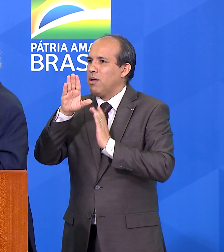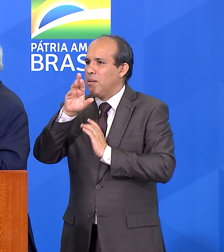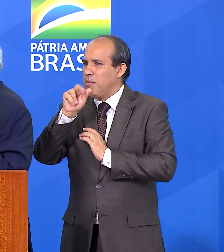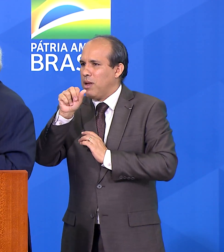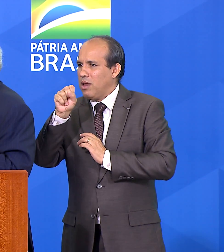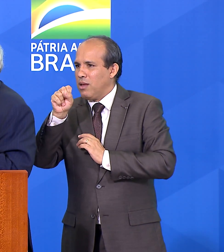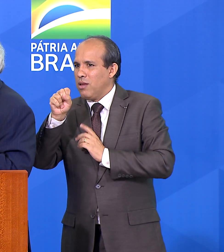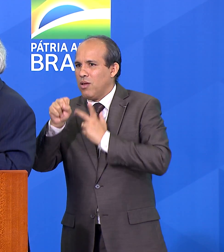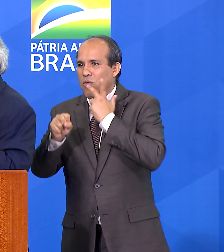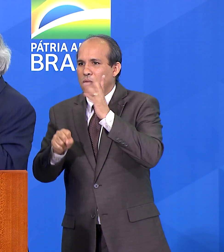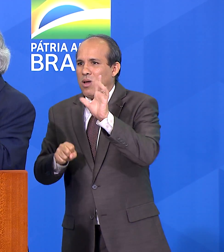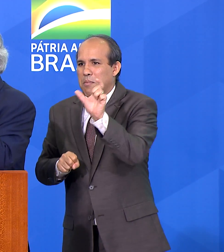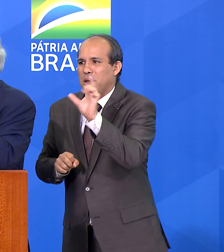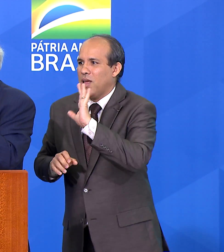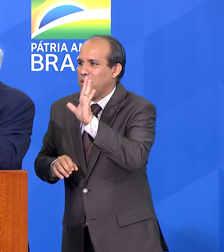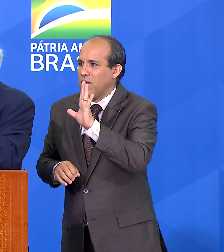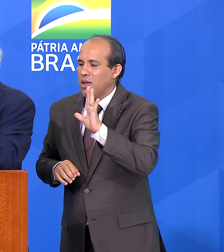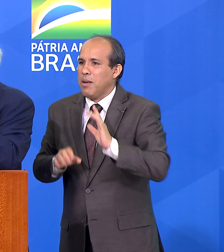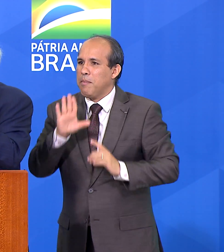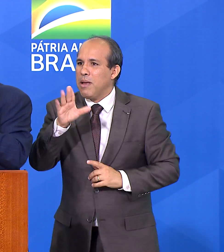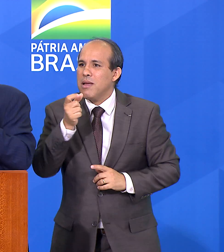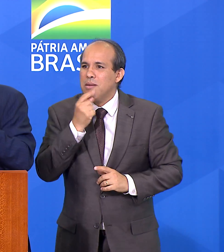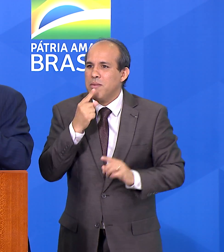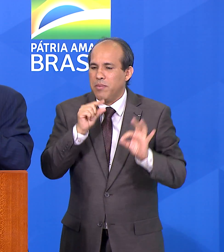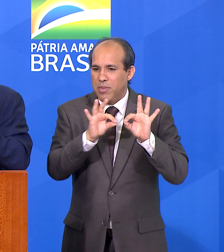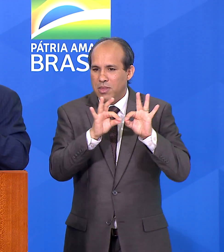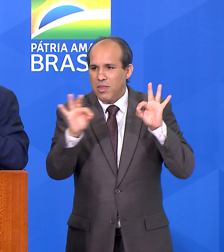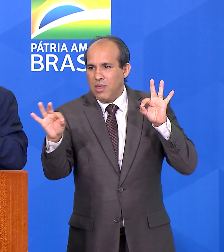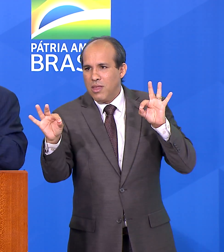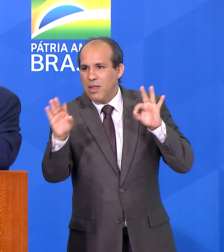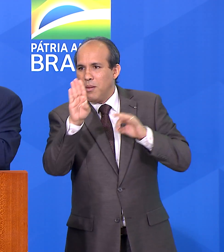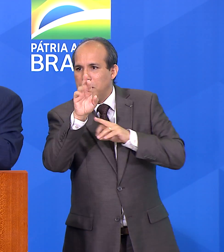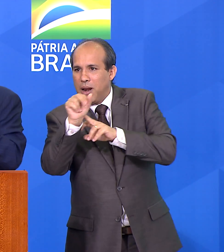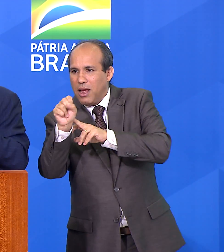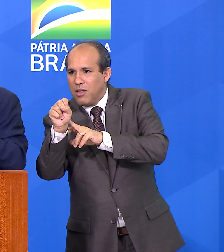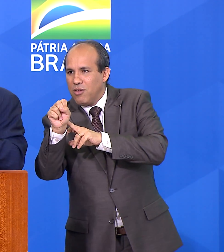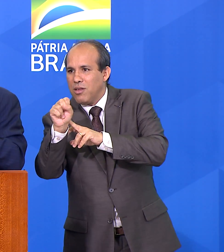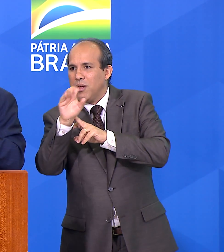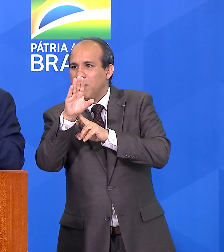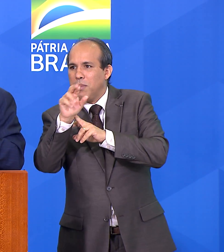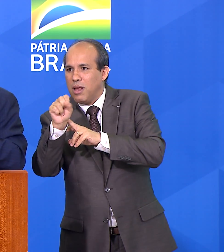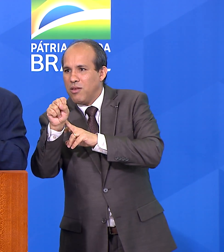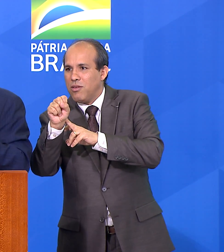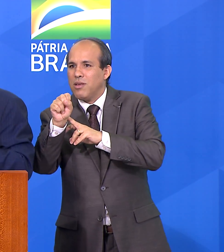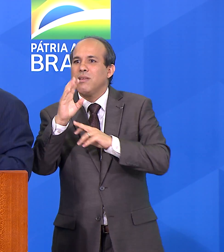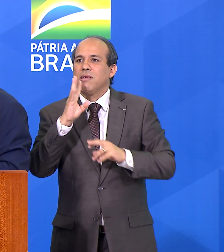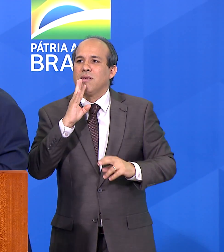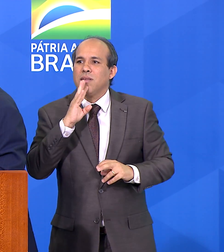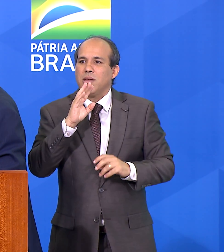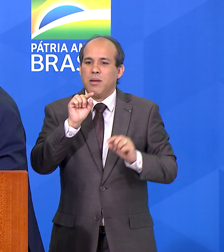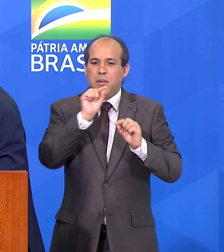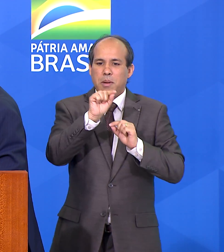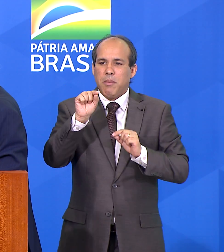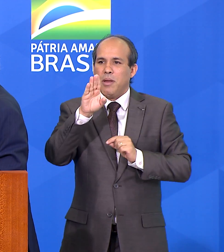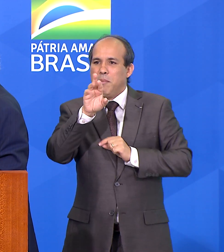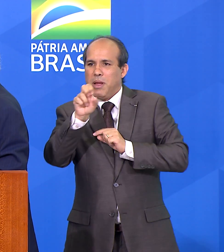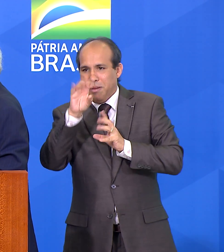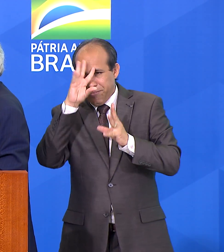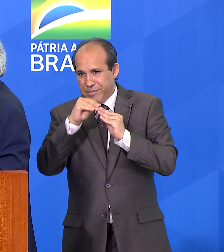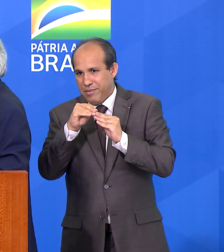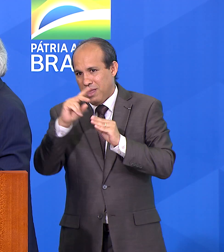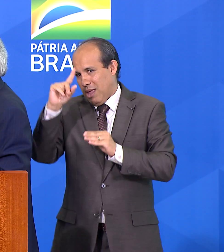Eu não vou falar a palavra, mas ia ser criada a BRAS. Três pontinhos, BRAS. Não é isso que nós vamos fazer.